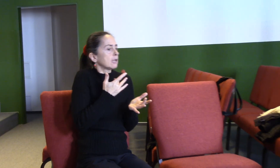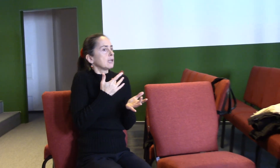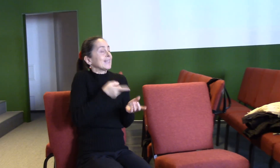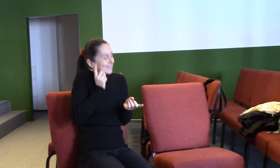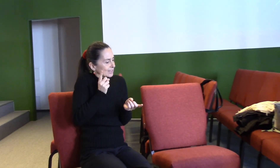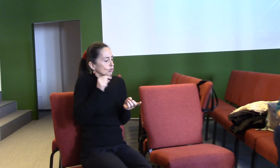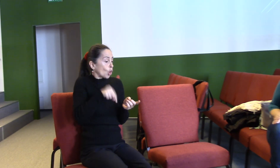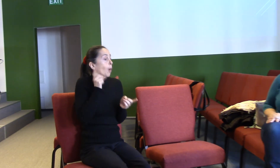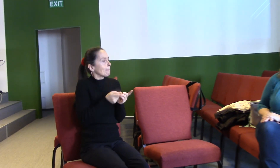choďte.